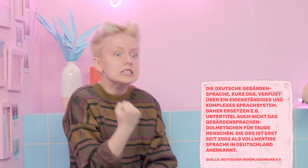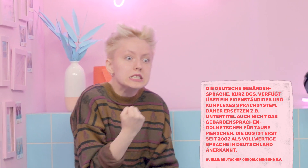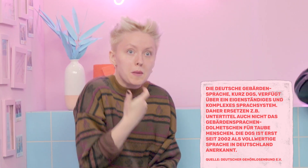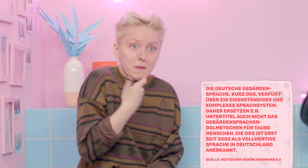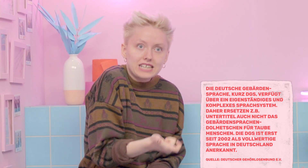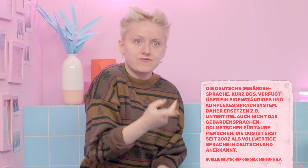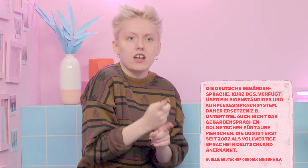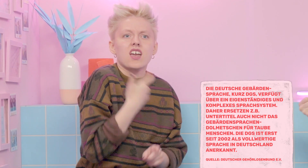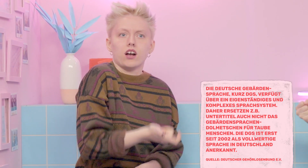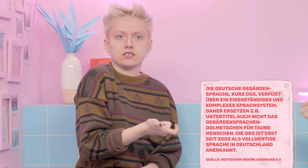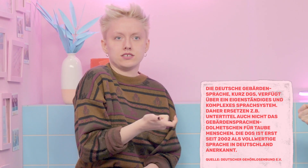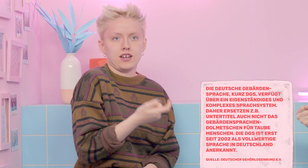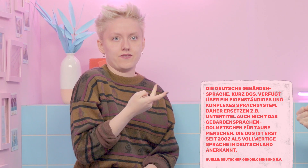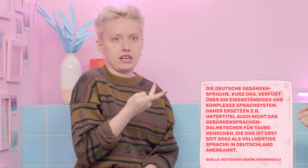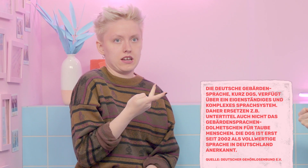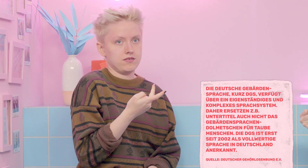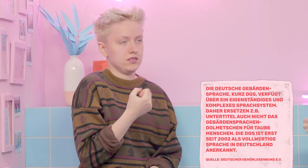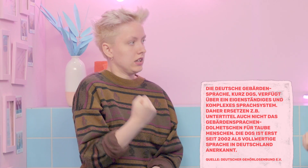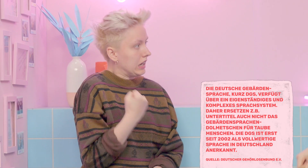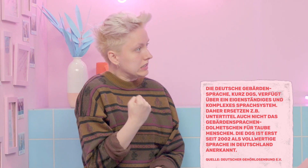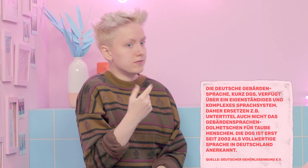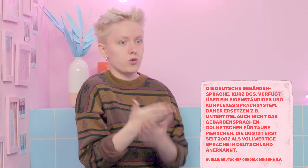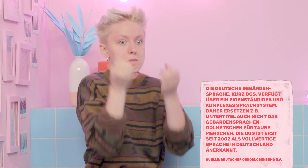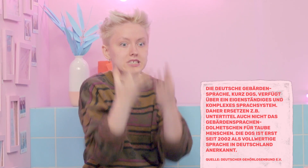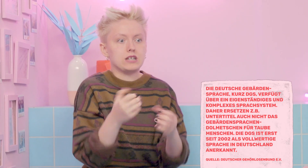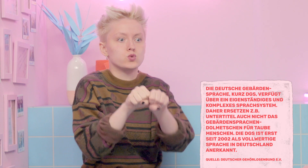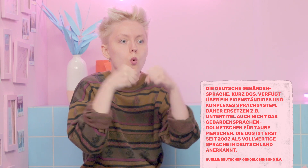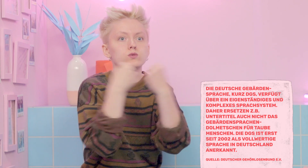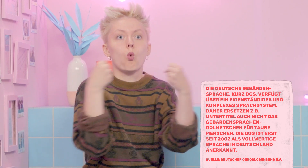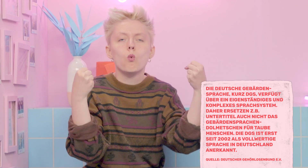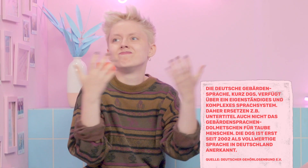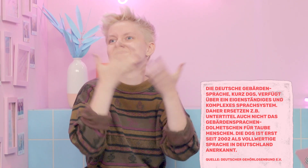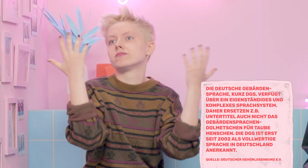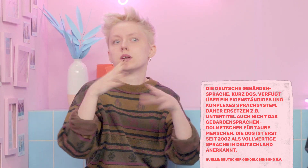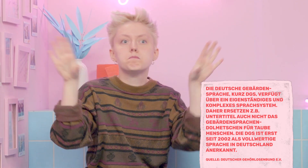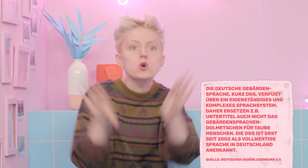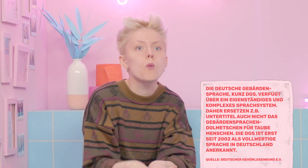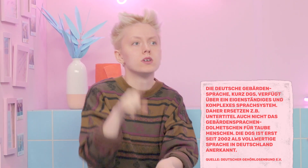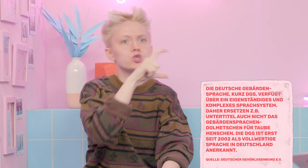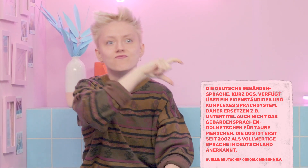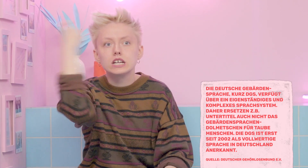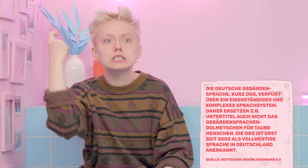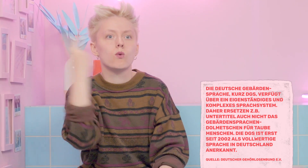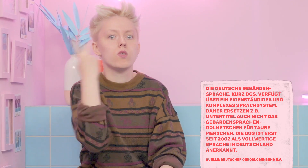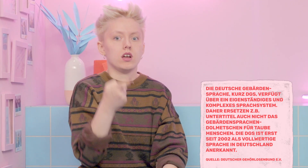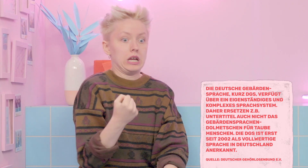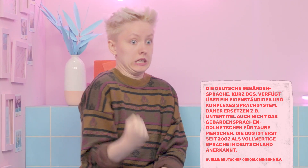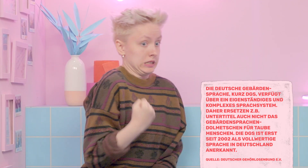Also das heißt was wie, boah, krass. Also irgendeine Situation passiert oder irgendwie jemand baut Scheiße oder jemand trinkt so viel